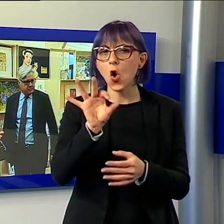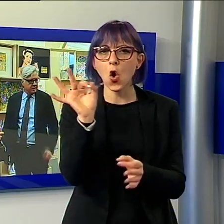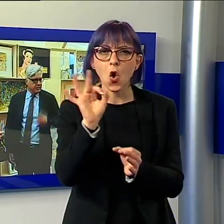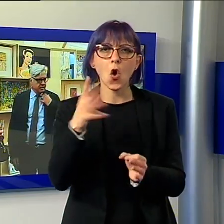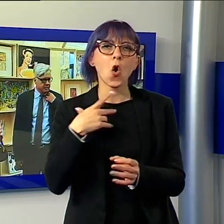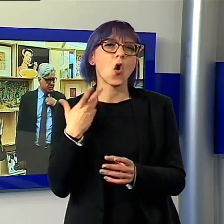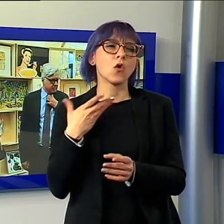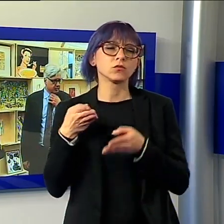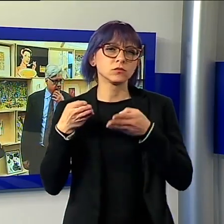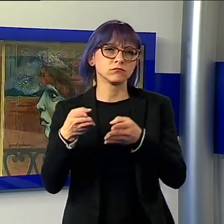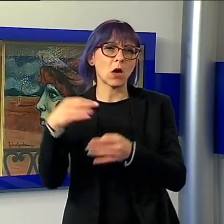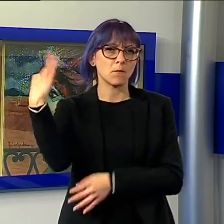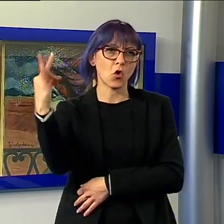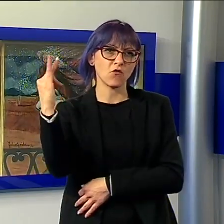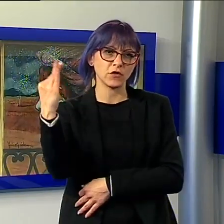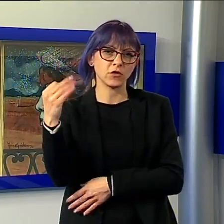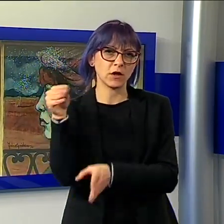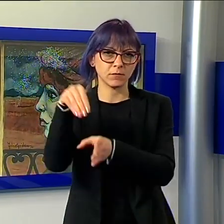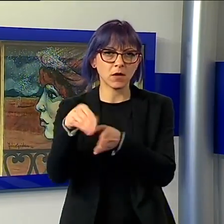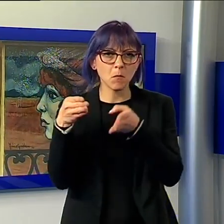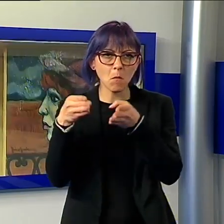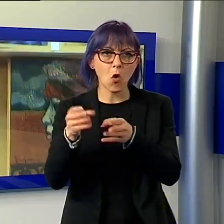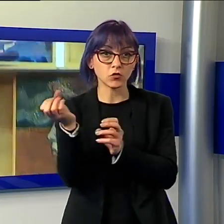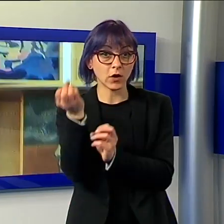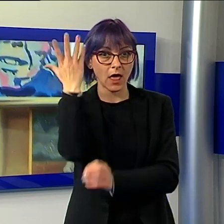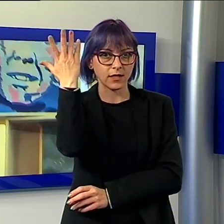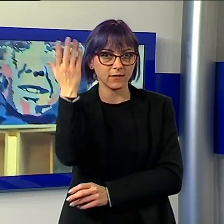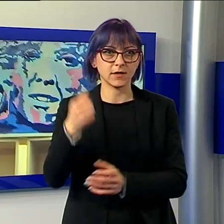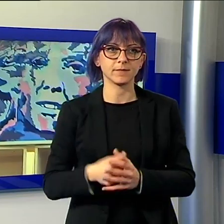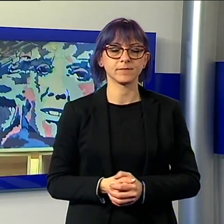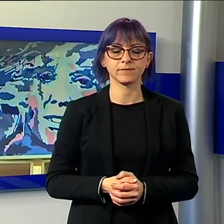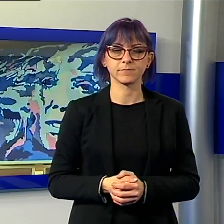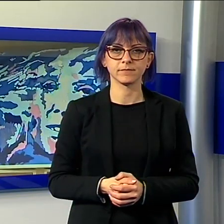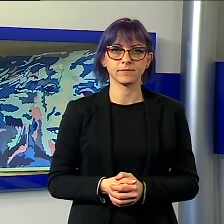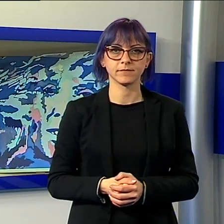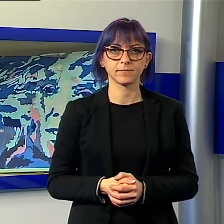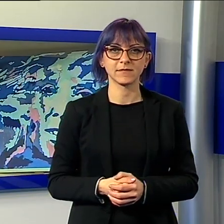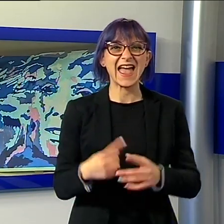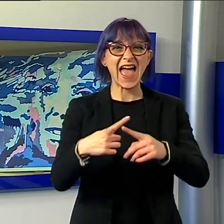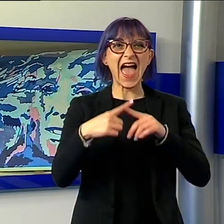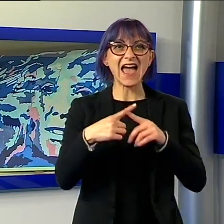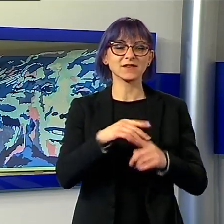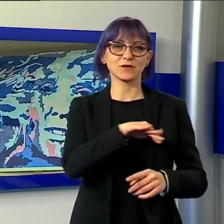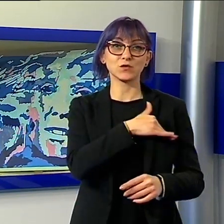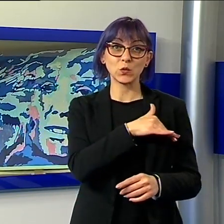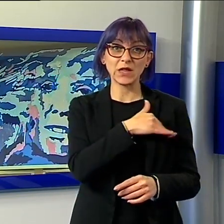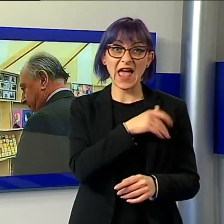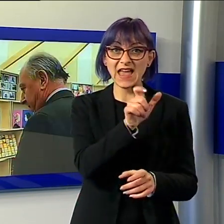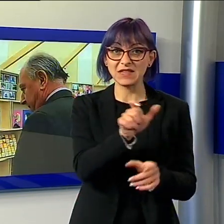professionale rimanendo nel mondo della creatività. In sostanza agli ex studenti è stato chiesto di inviare un